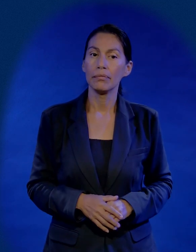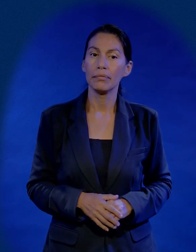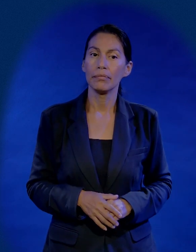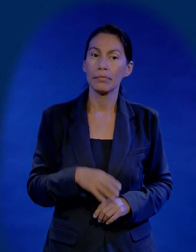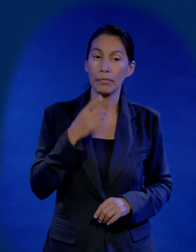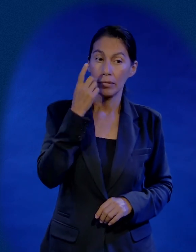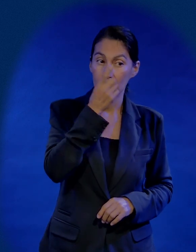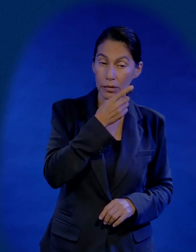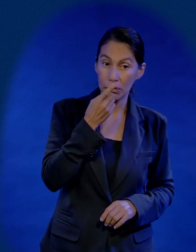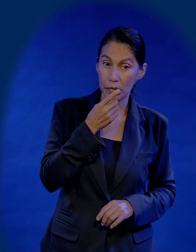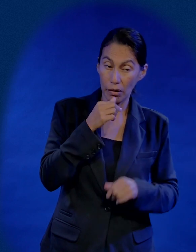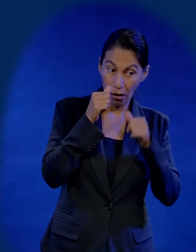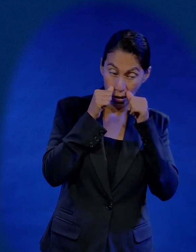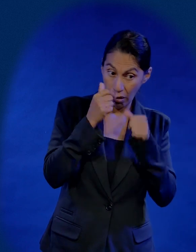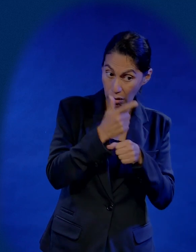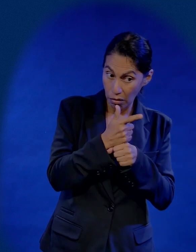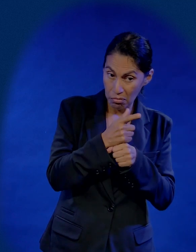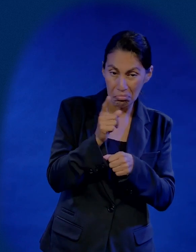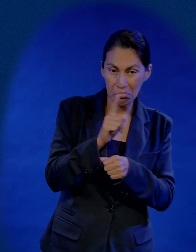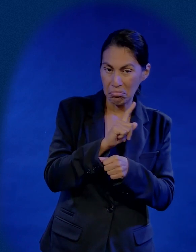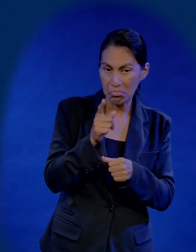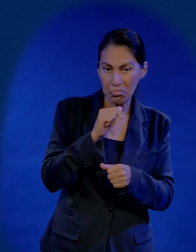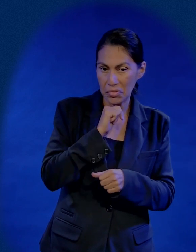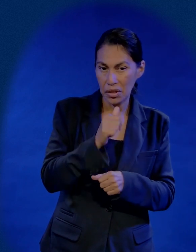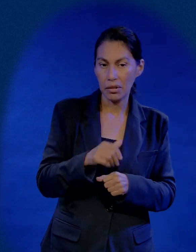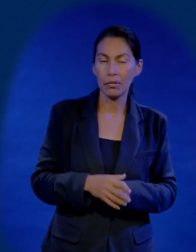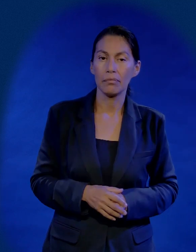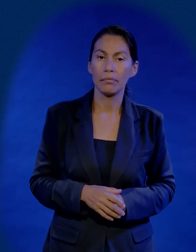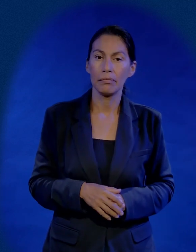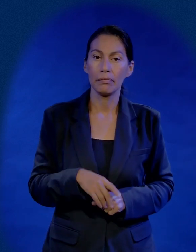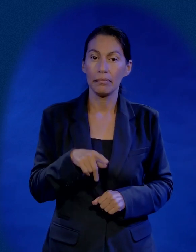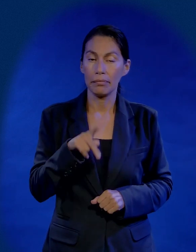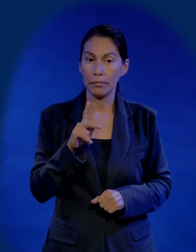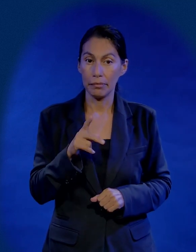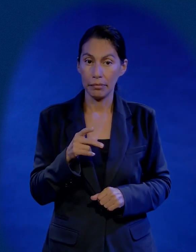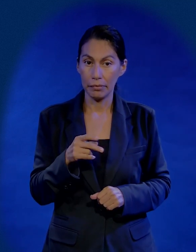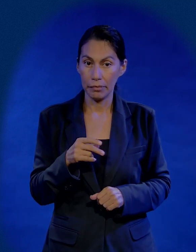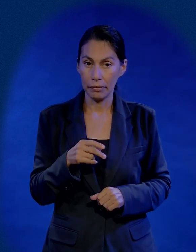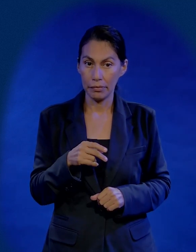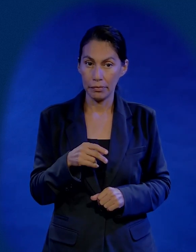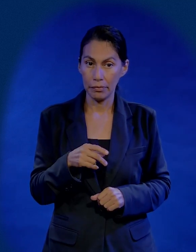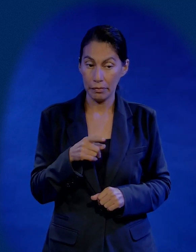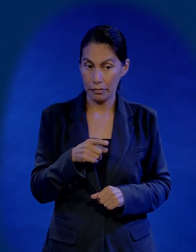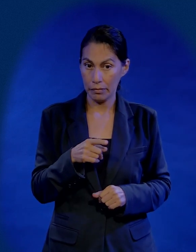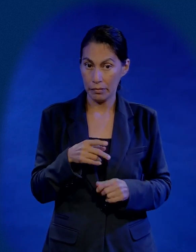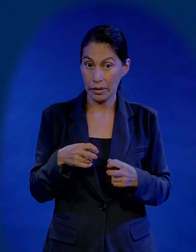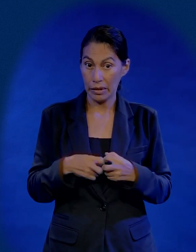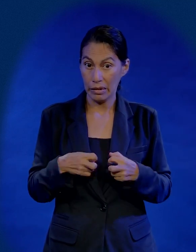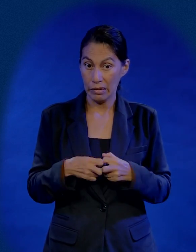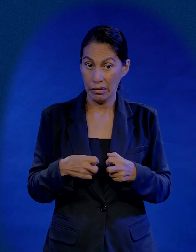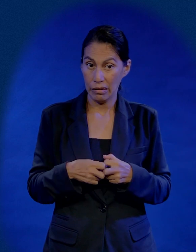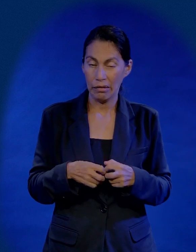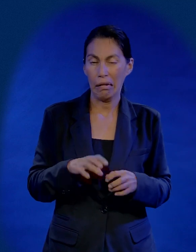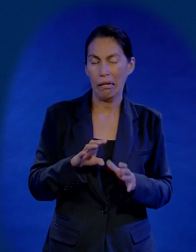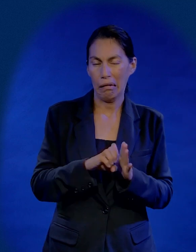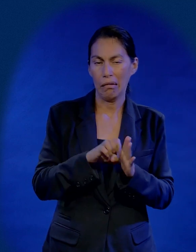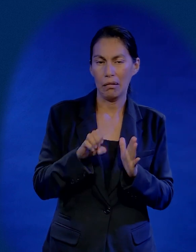porque ningún discípulo nunca lo descubrió. Pero la parte más interesante es que Judas se desesperaba, por ejemplo, en escenas. Usted